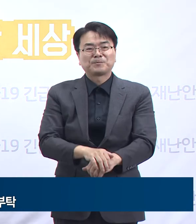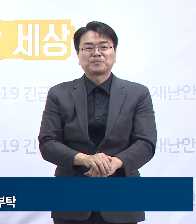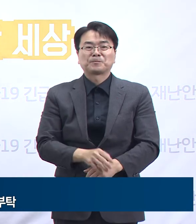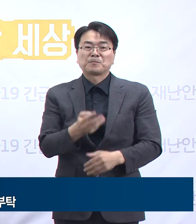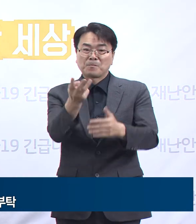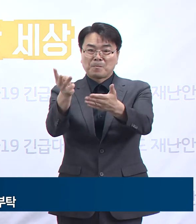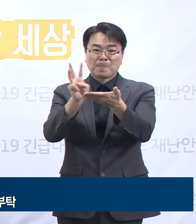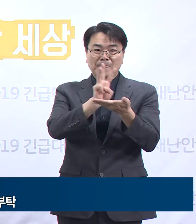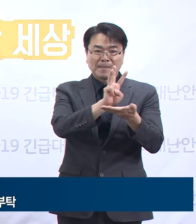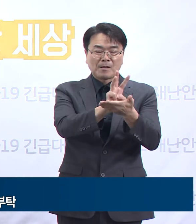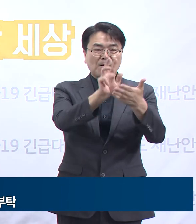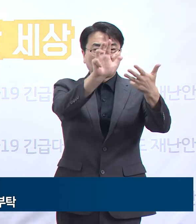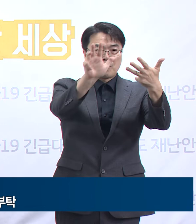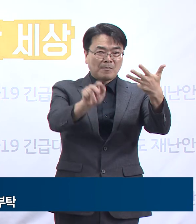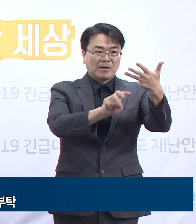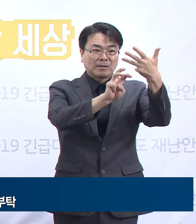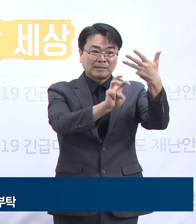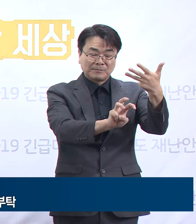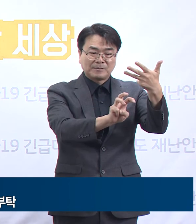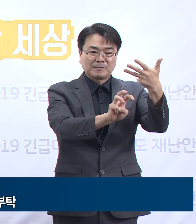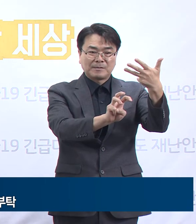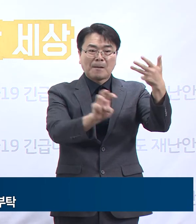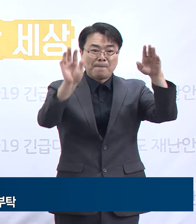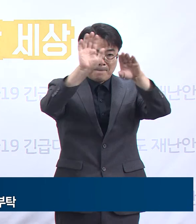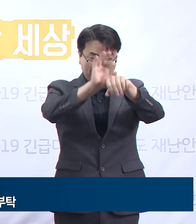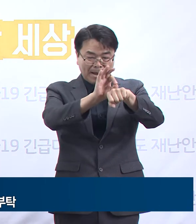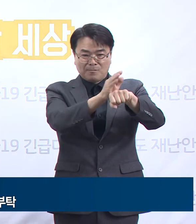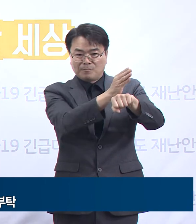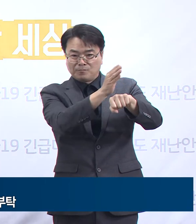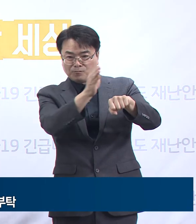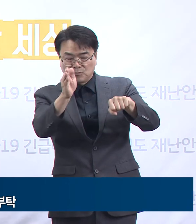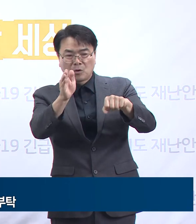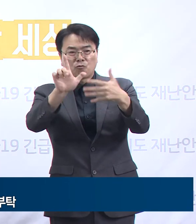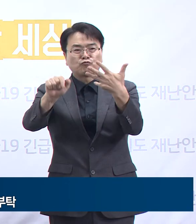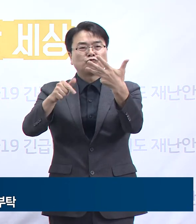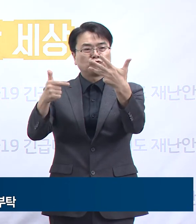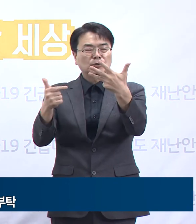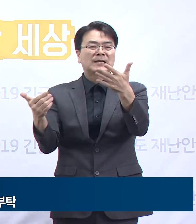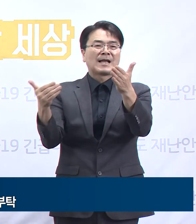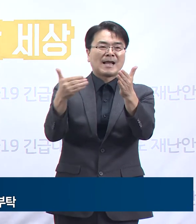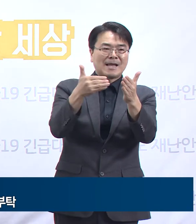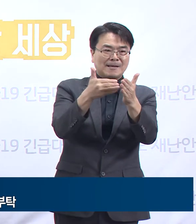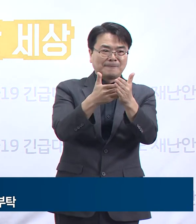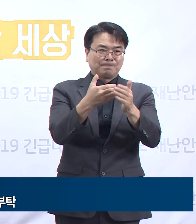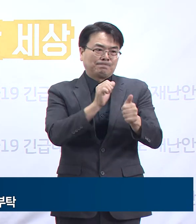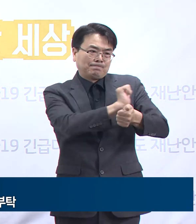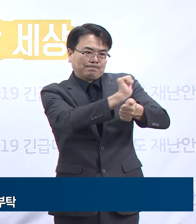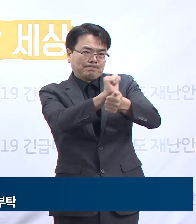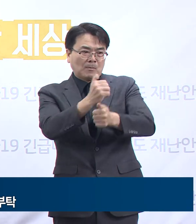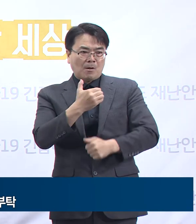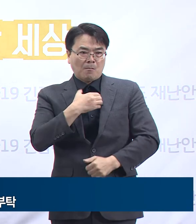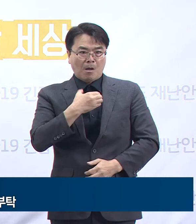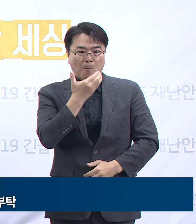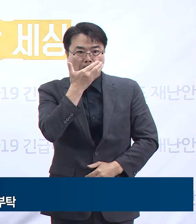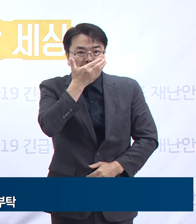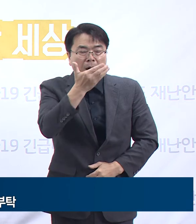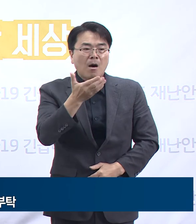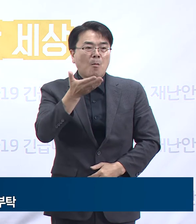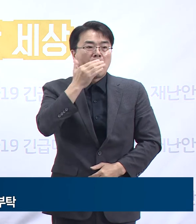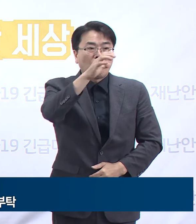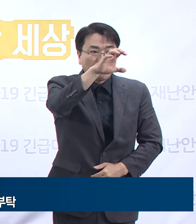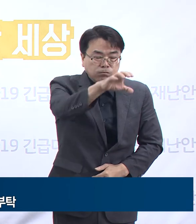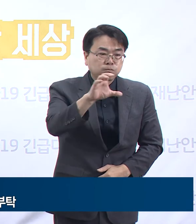수도권에서 8월 30일 0시부터 9월 6일까지 8일간 감염 위험도가 높은 음식점, 카페,